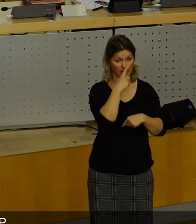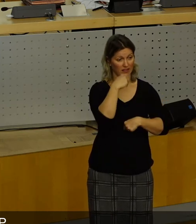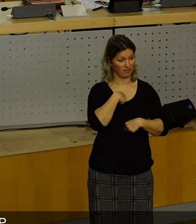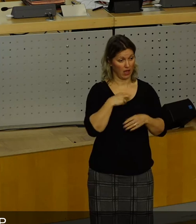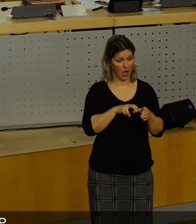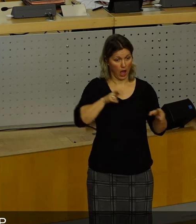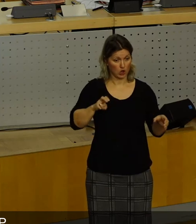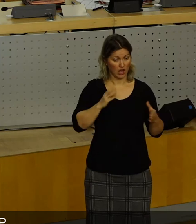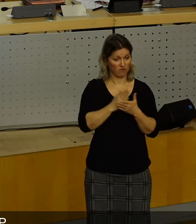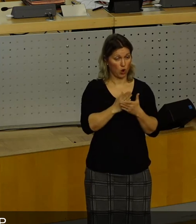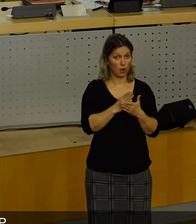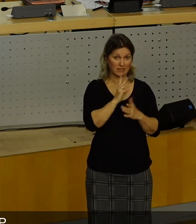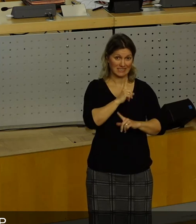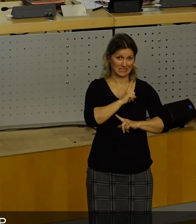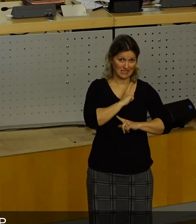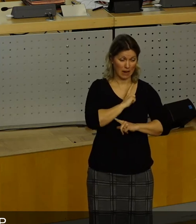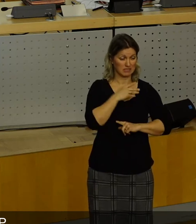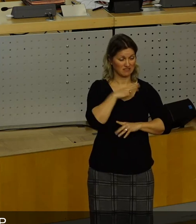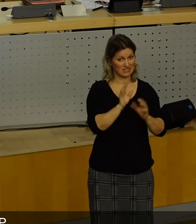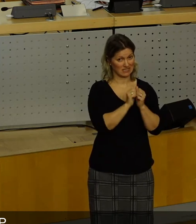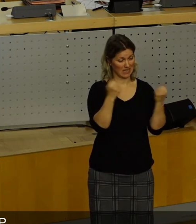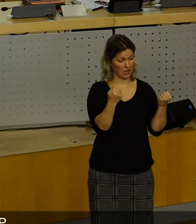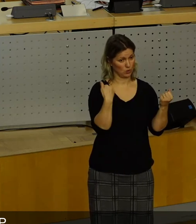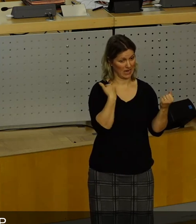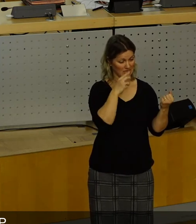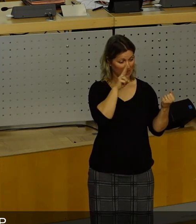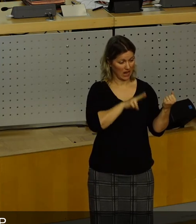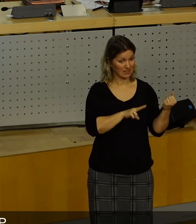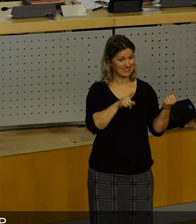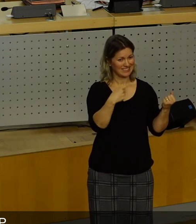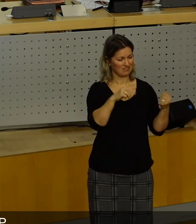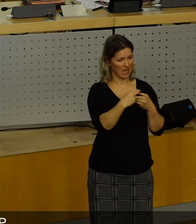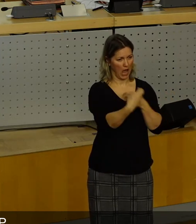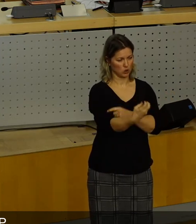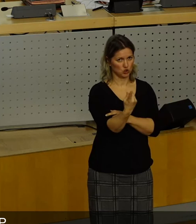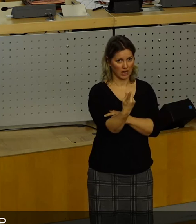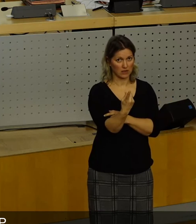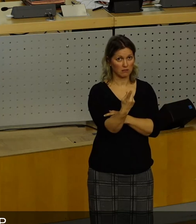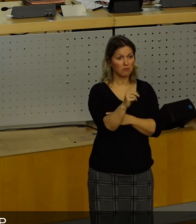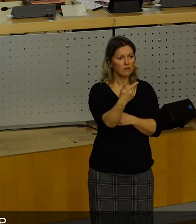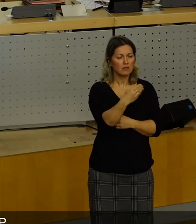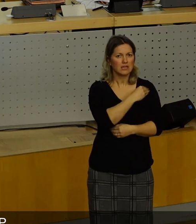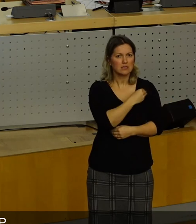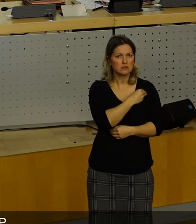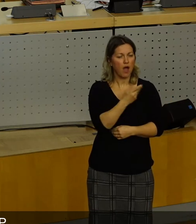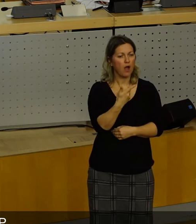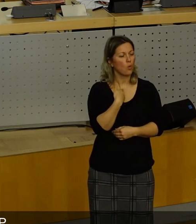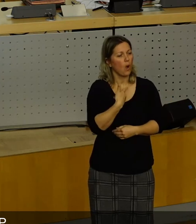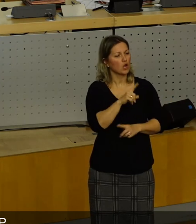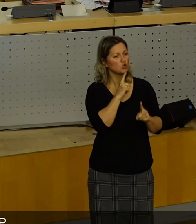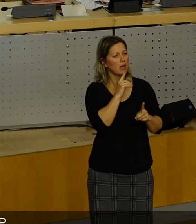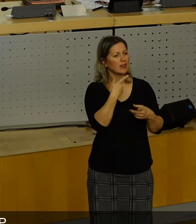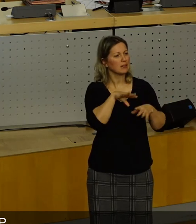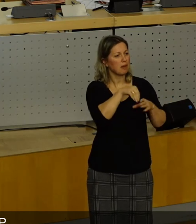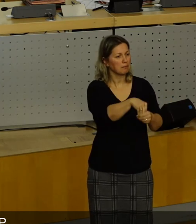ausgestiegen, sondern ich habe in der Zeitung gelesen, gestern, dass Sie ausgestiegen sind. Sie haben uns gar nicht mitgeteilt, dass Sie gar keine Gespräche mehr